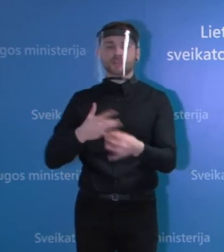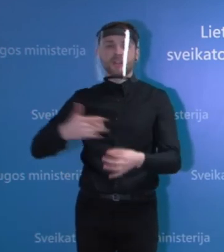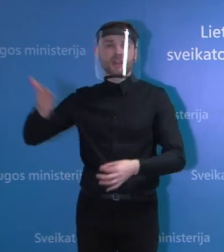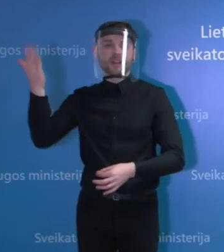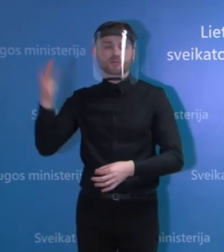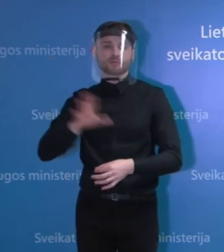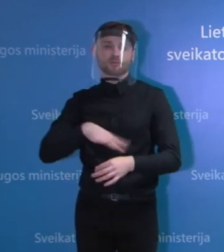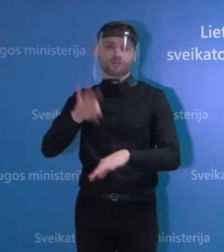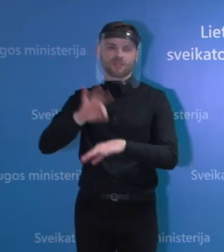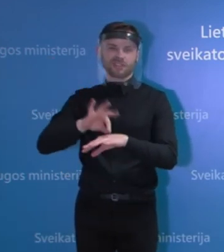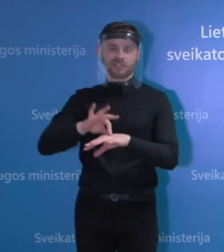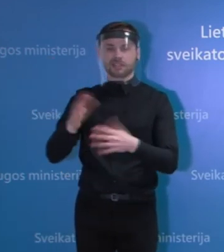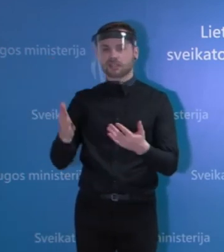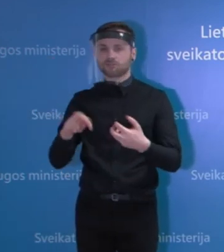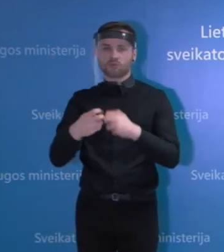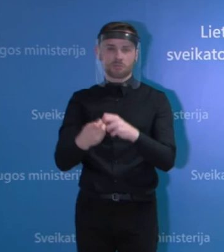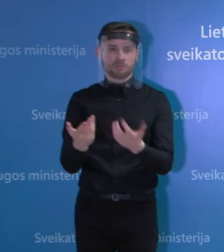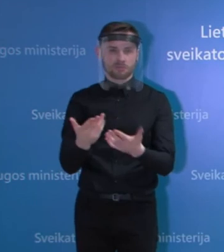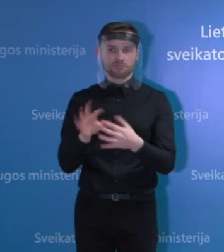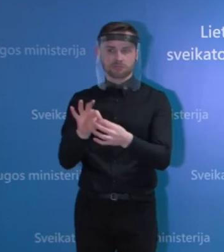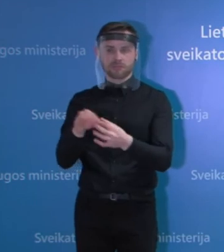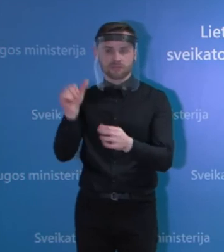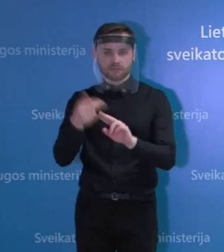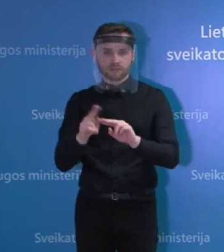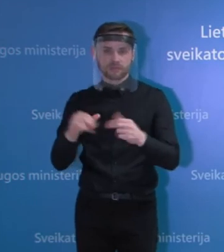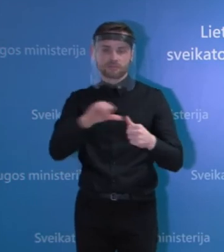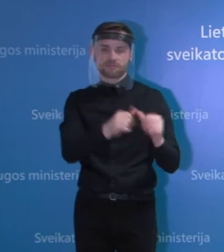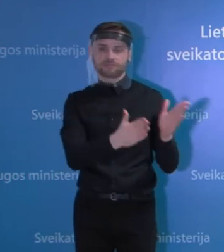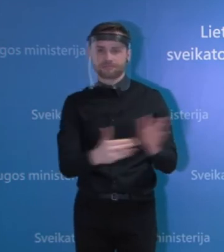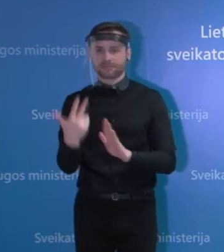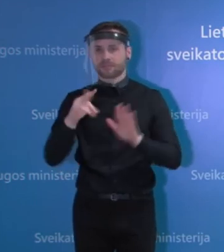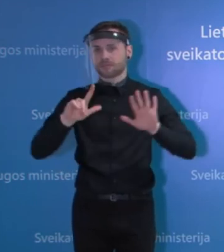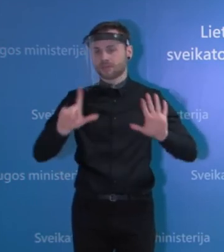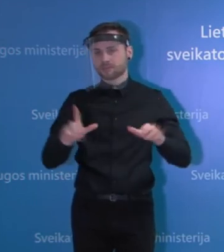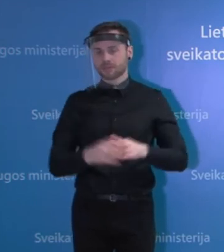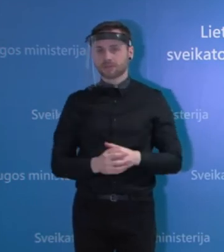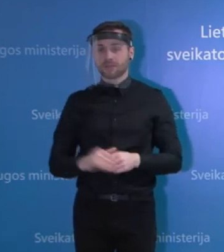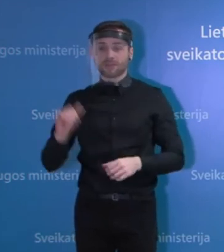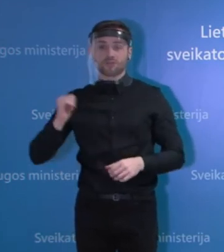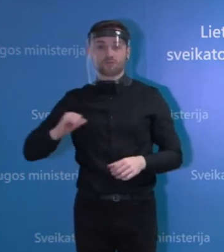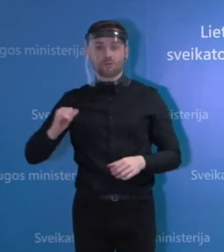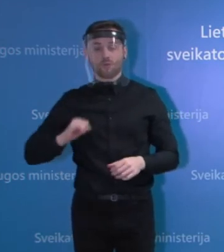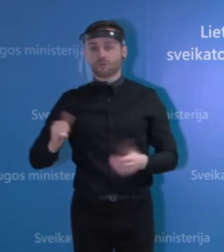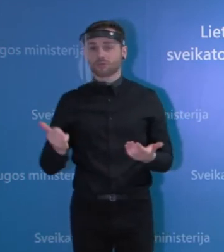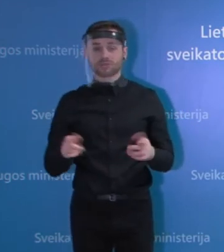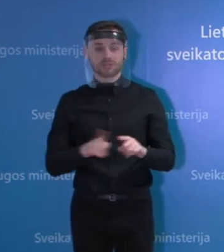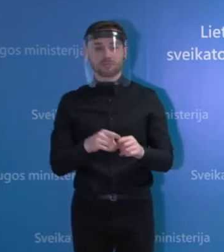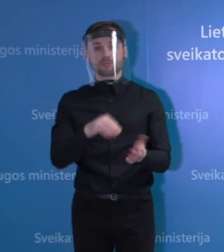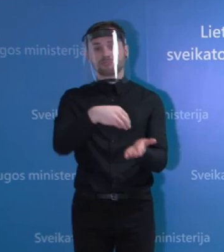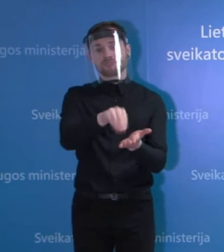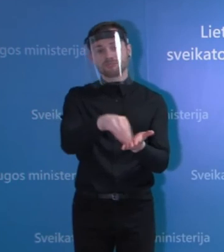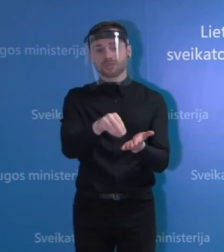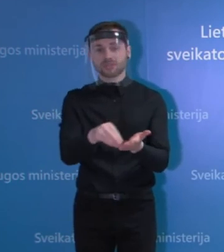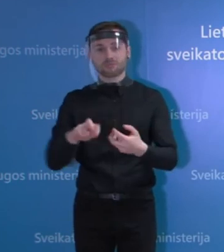anksčiau buvusia būklė. Tai, na, tiem žmonėm matyti nebūtų labai sudėtinga rasti būdu, kas jam padėtų įsigyti tam